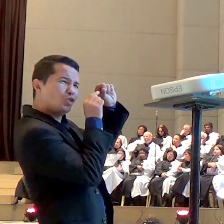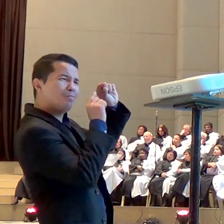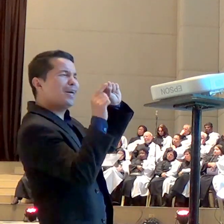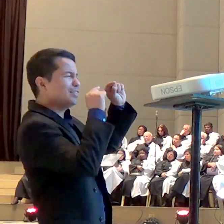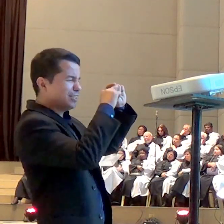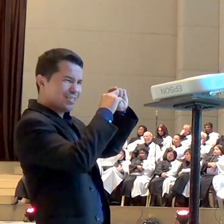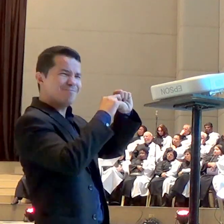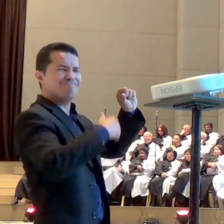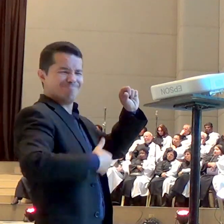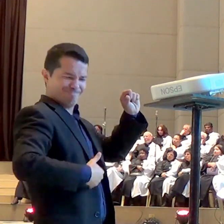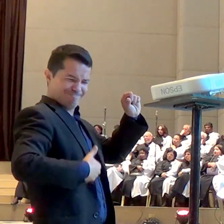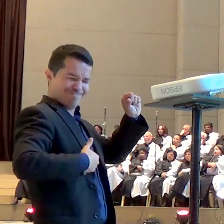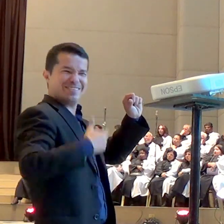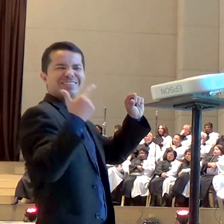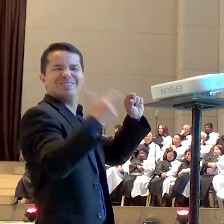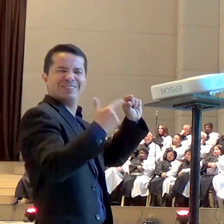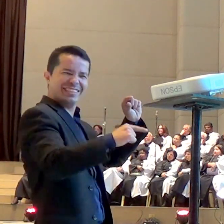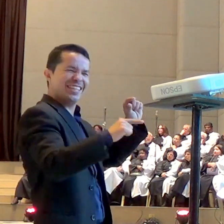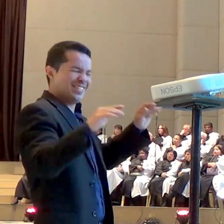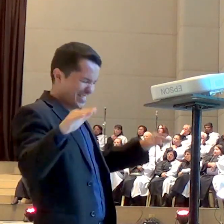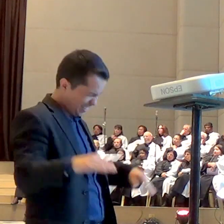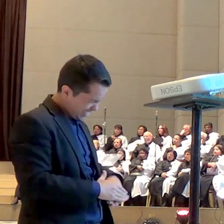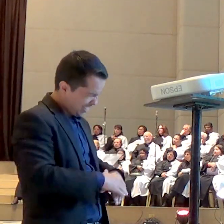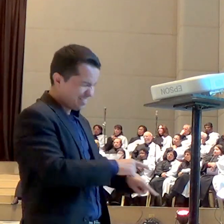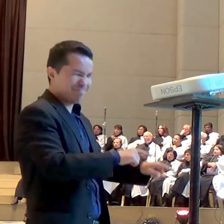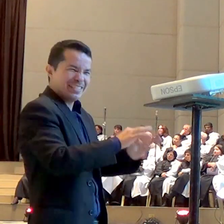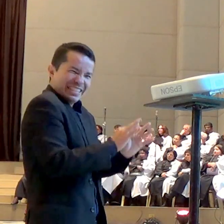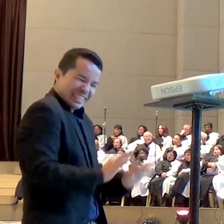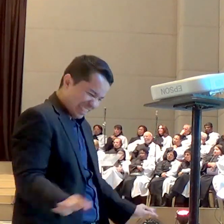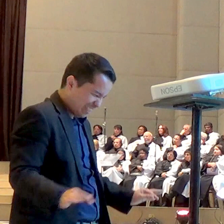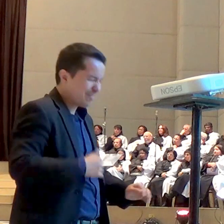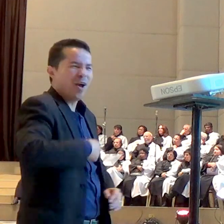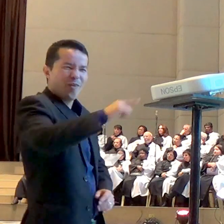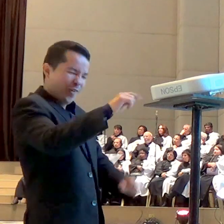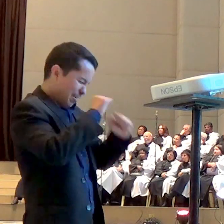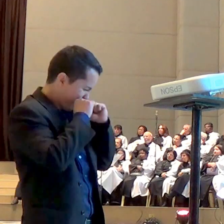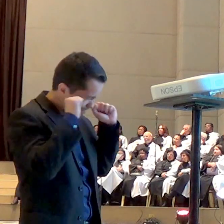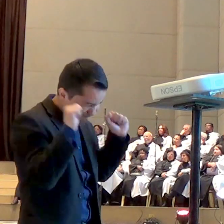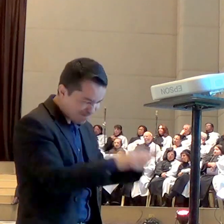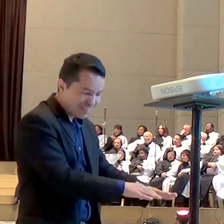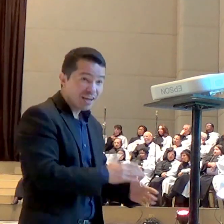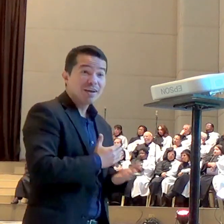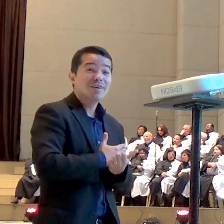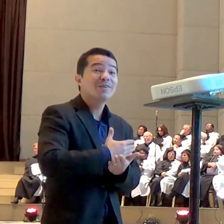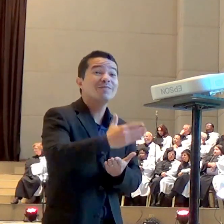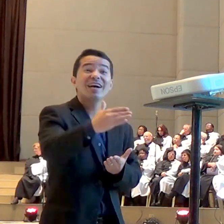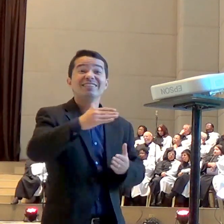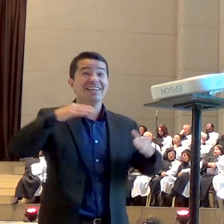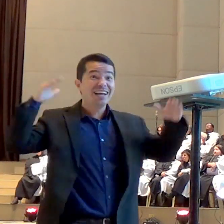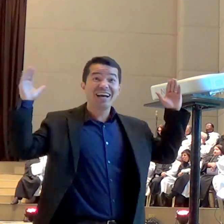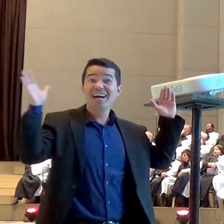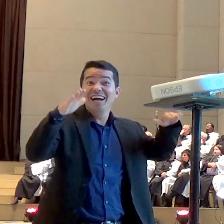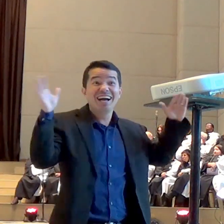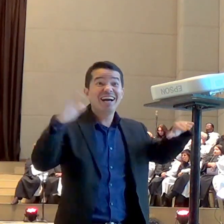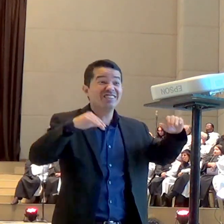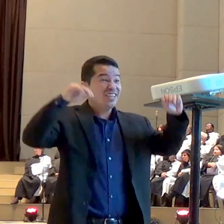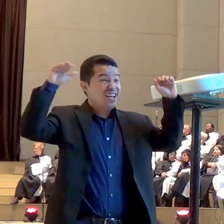socorro e aí ele manda os anjos do senhor a frente e esses anjos do senhor vão preparar o